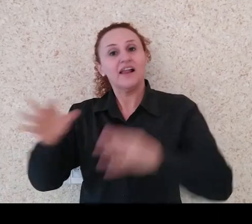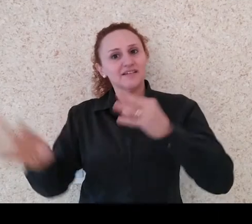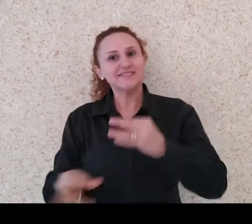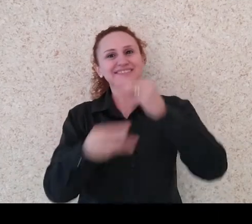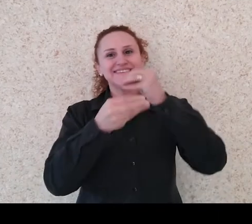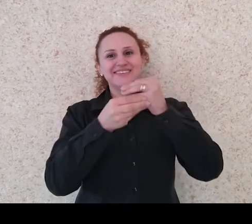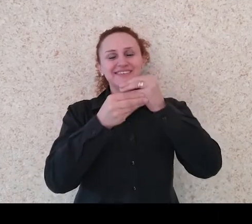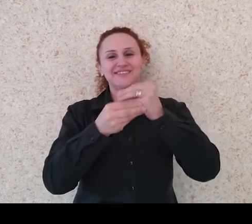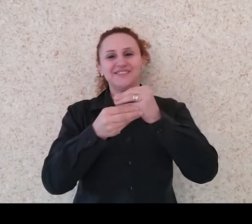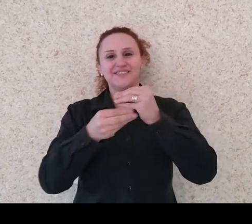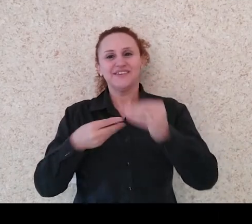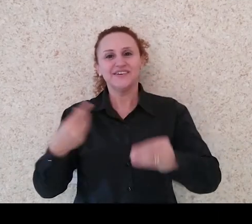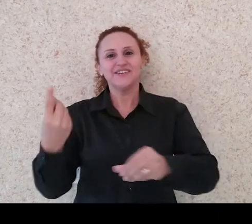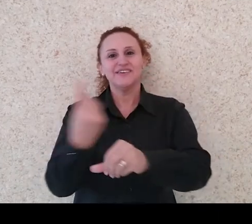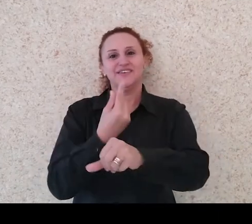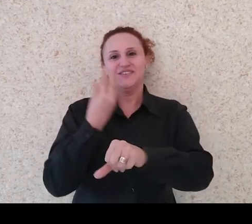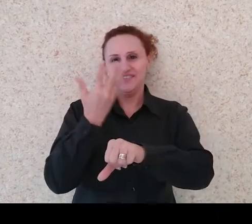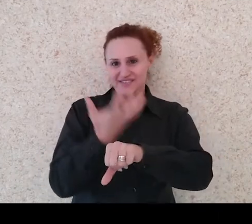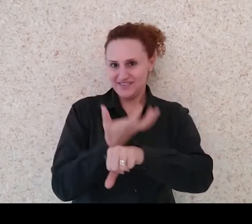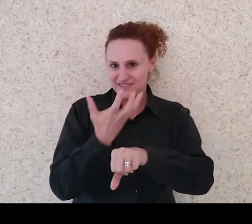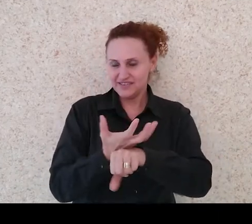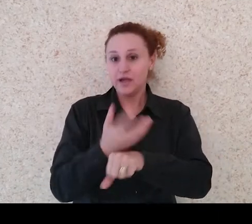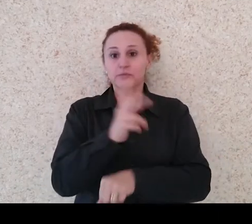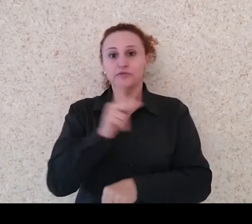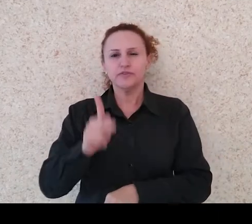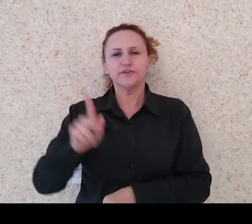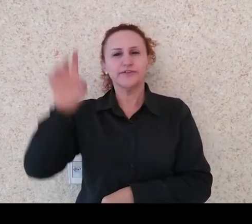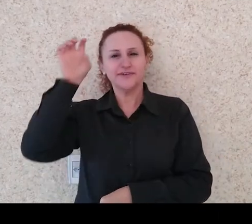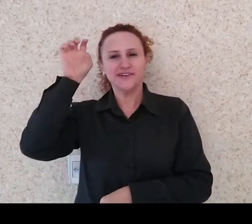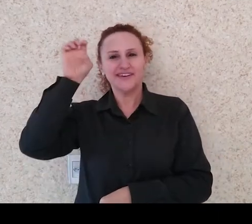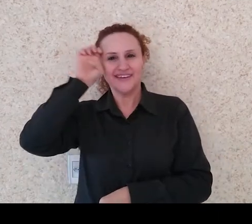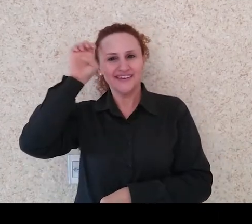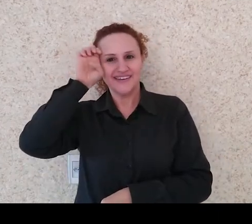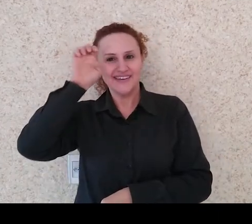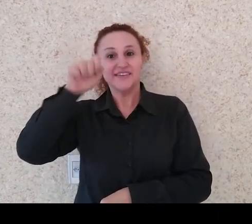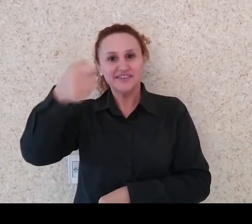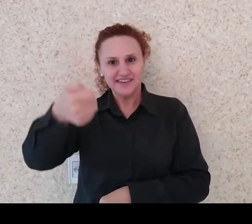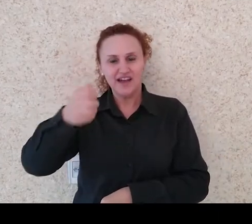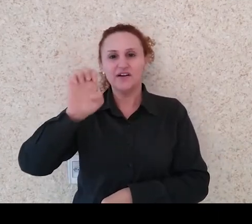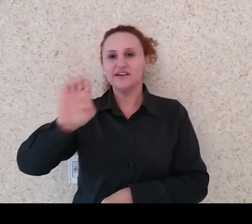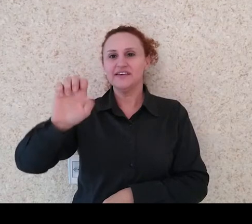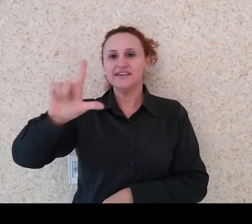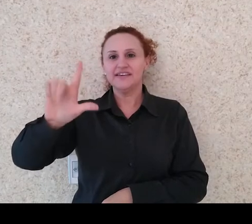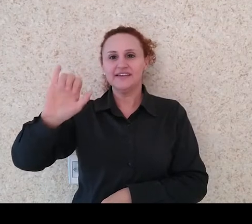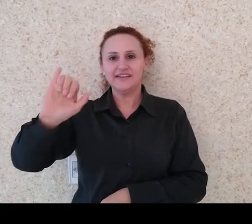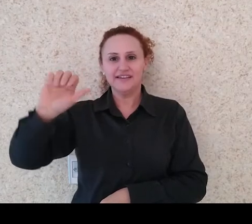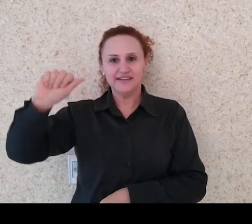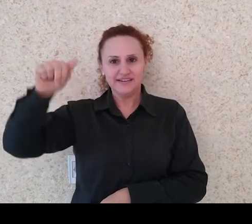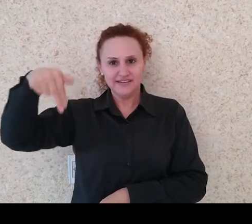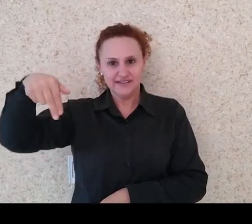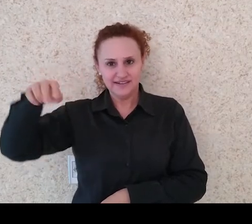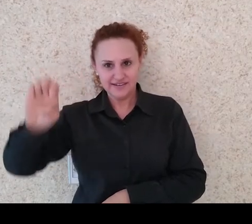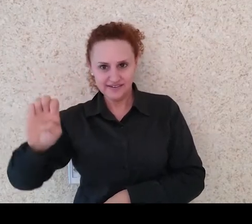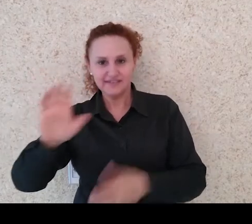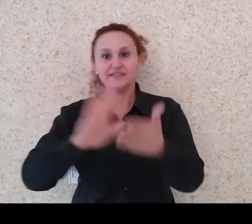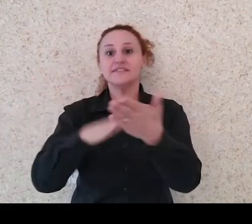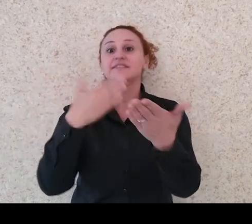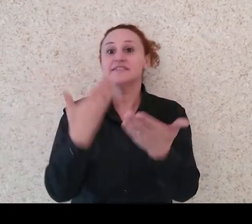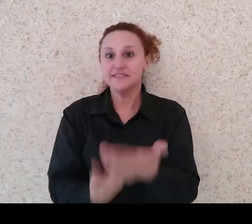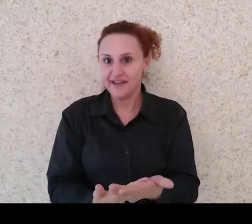disciplina. É a professora Eliane Valentim de Abreu, intérprete de Libras do CAS. Bom dia, Eliane. Seja